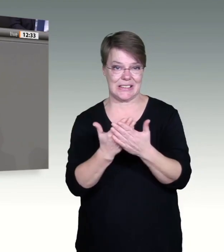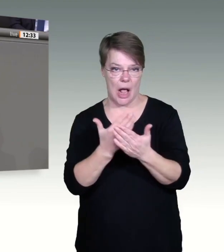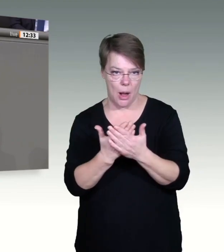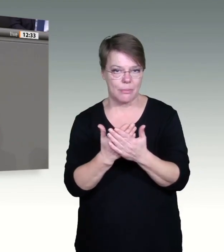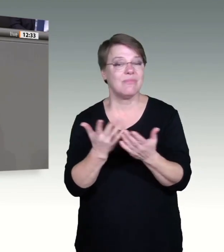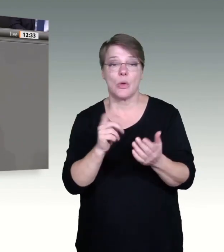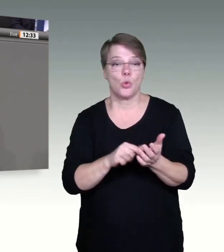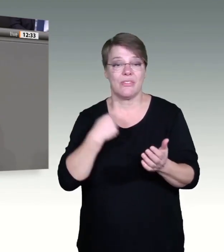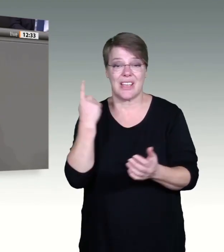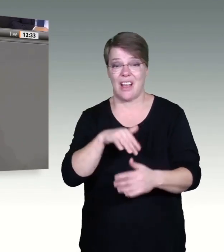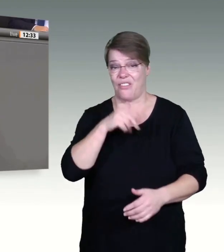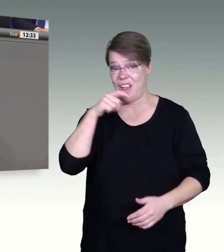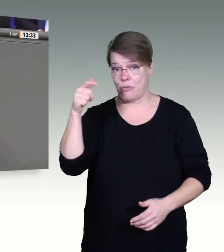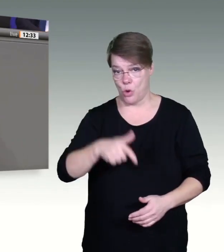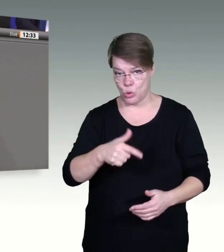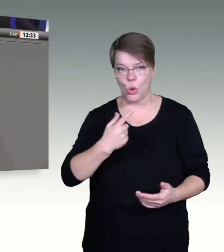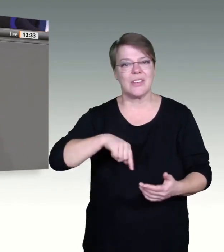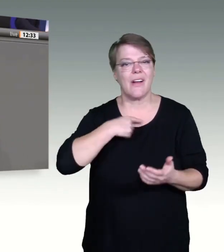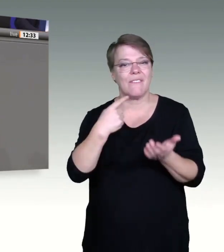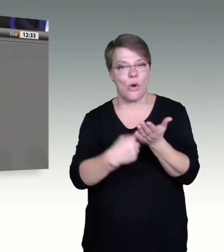und die weitere Beratung. Herzlichen Dank.